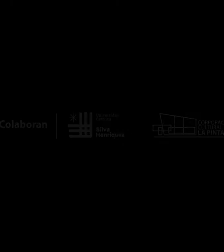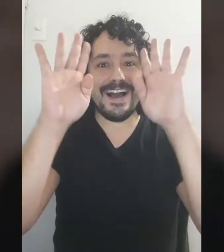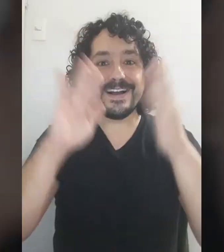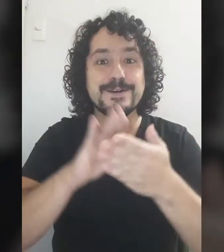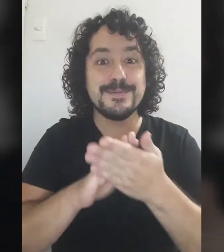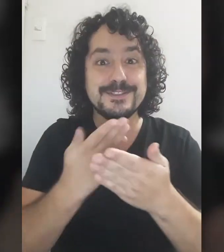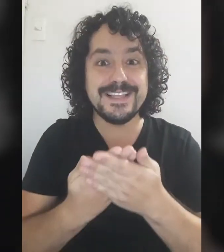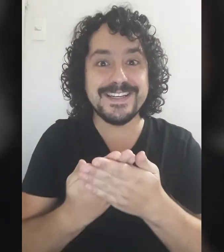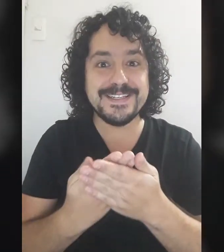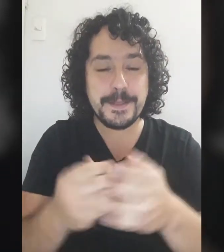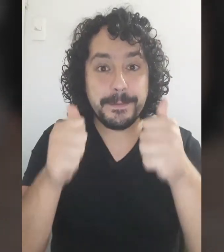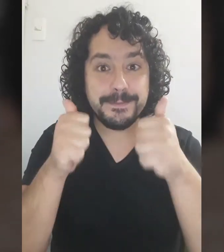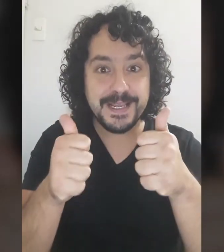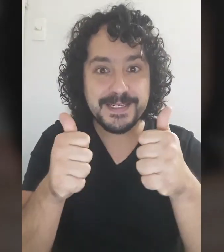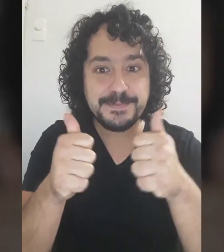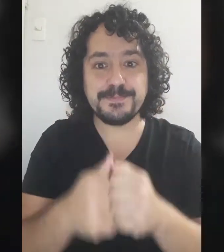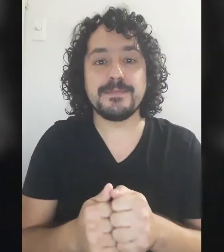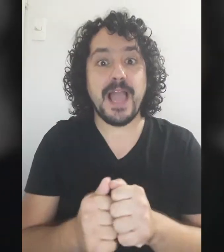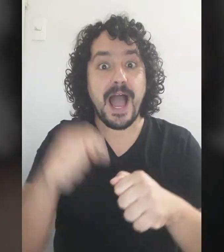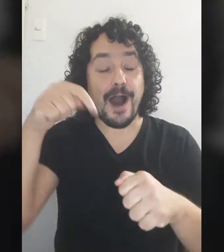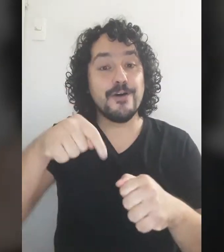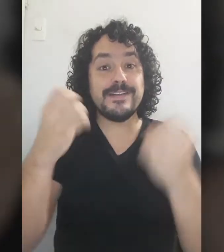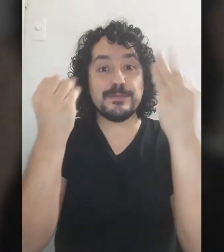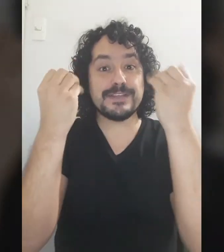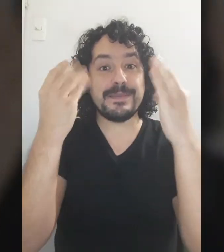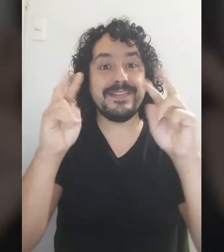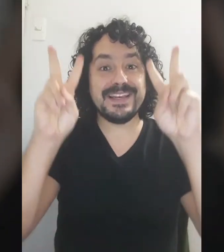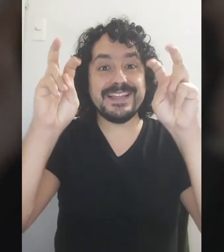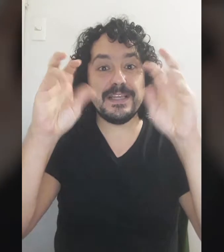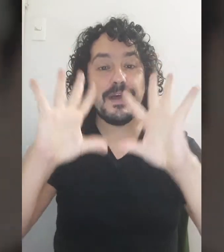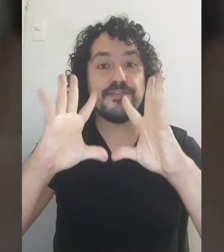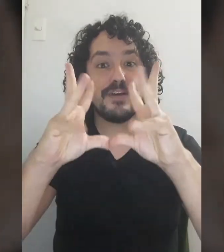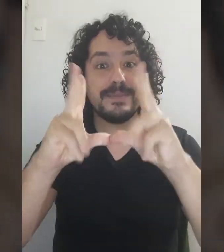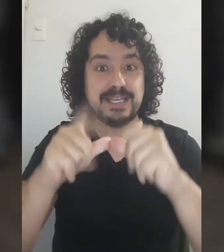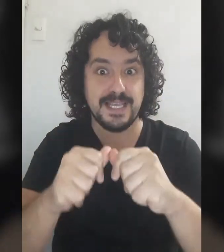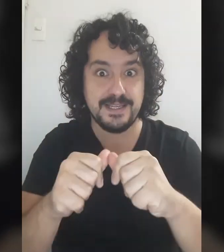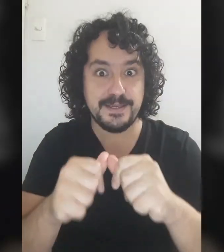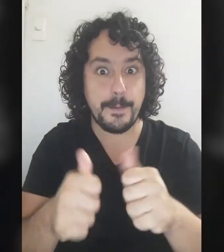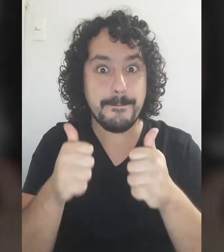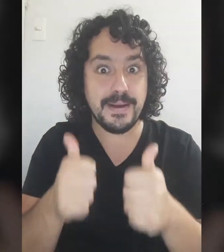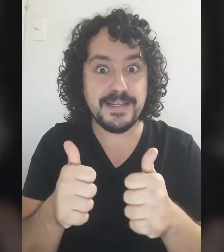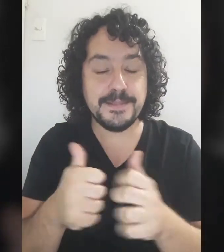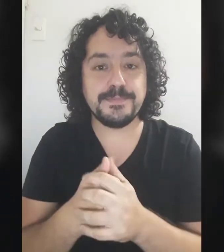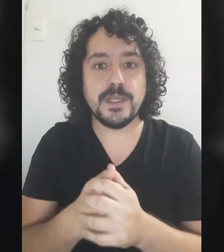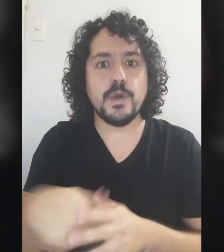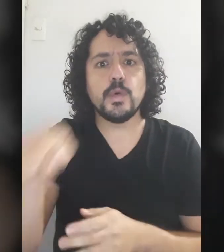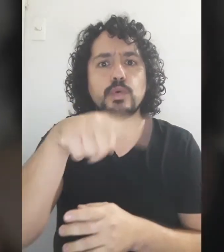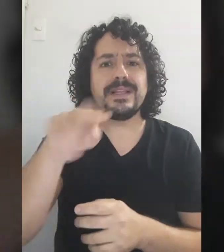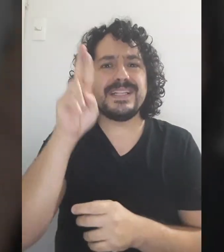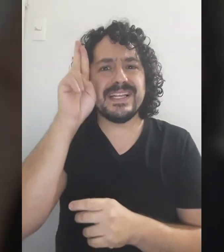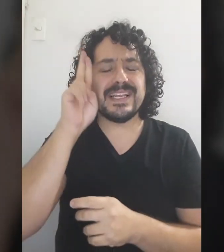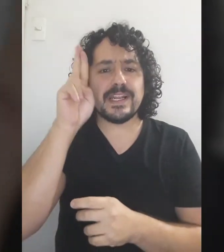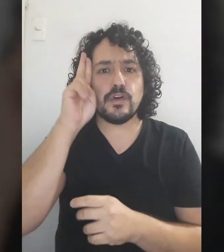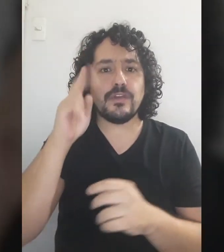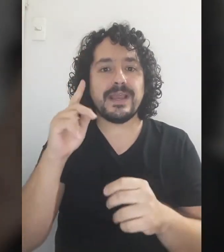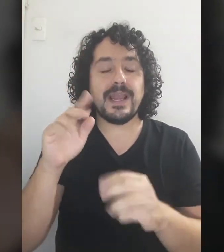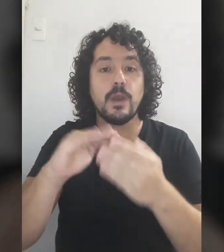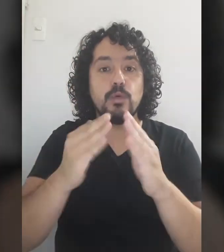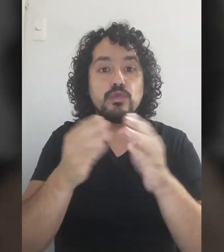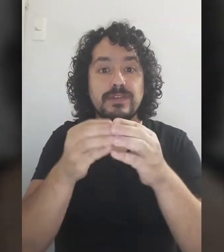¿Cómo están? ¿Bien? Ahora vamos a aprender el tema de familia, ¿vale? Ustedes tienen que recordar que la comunidad